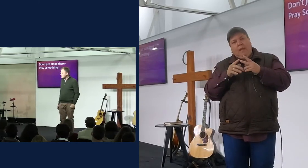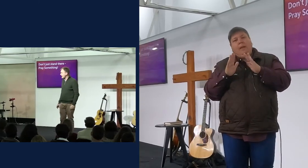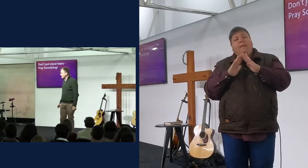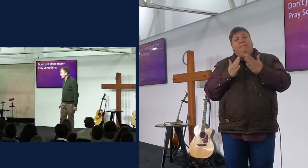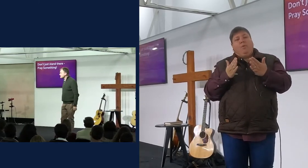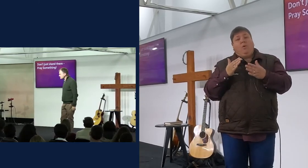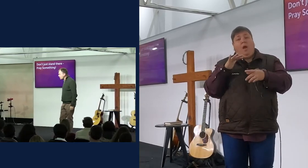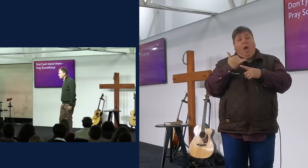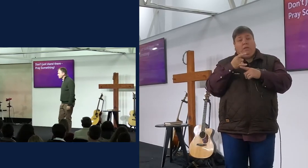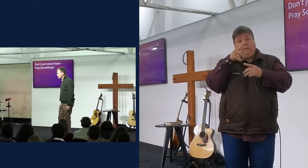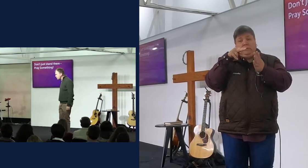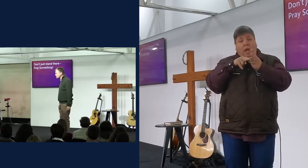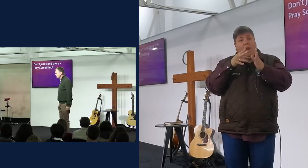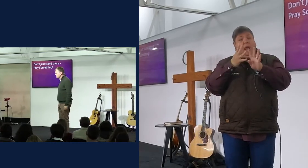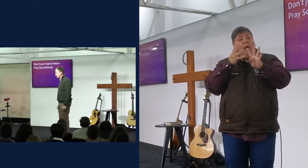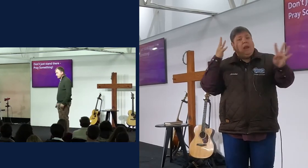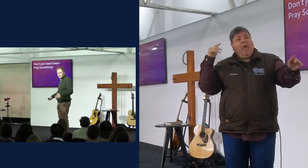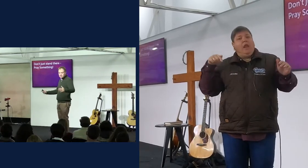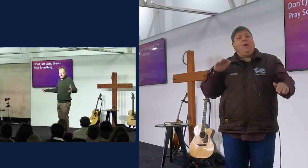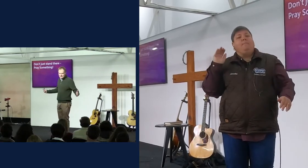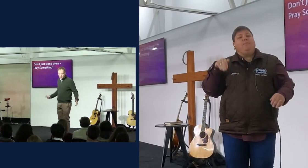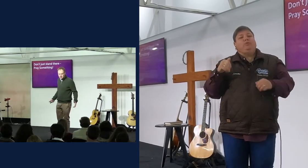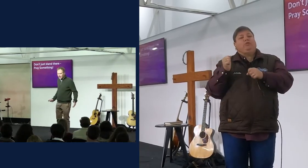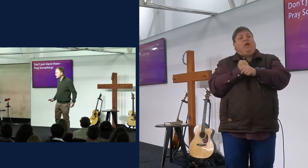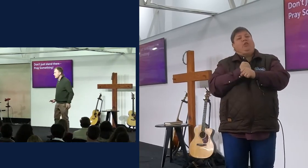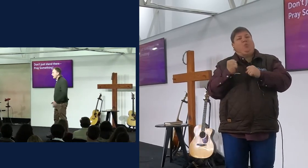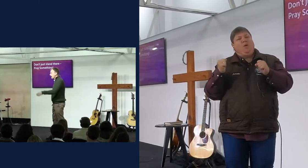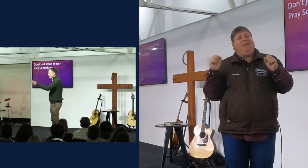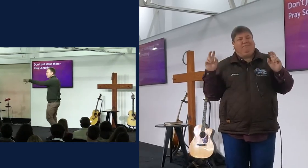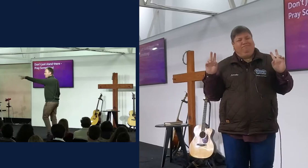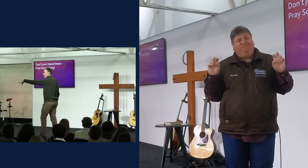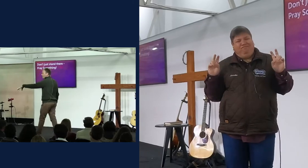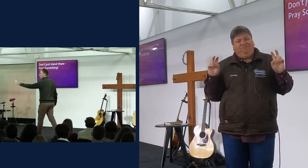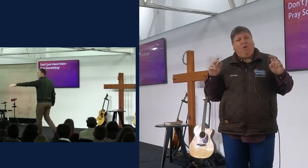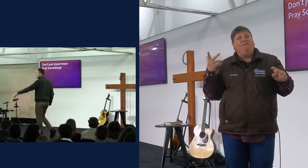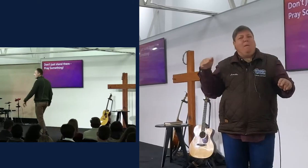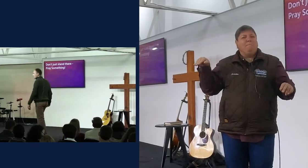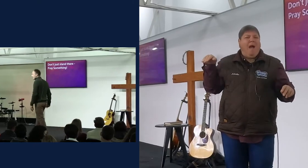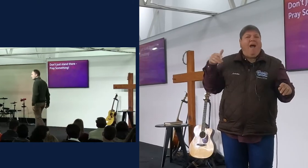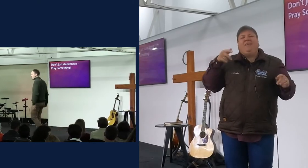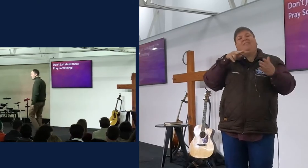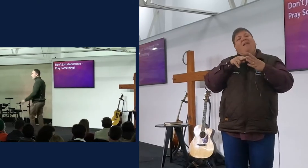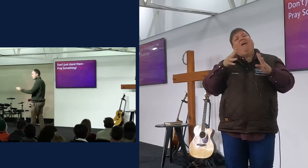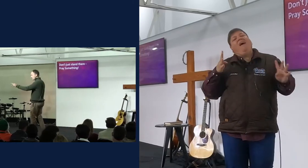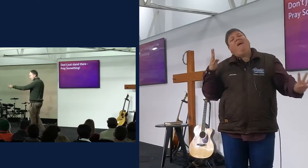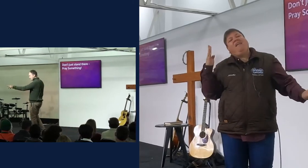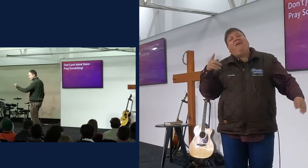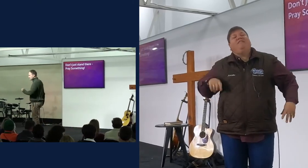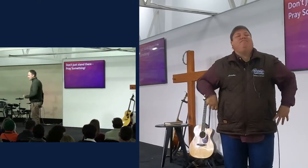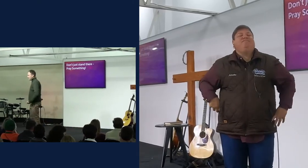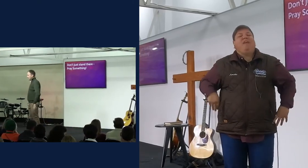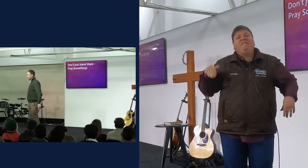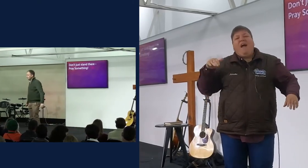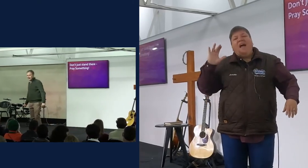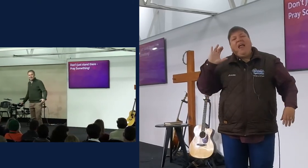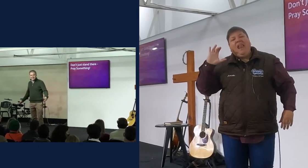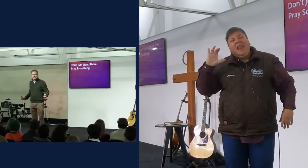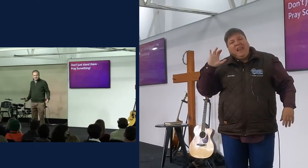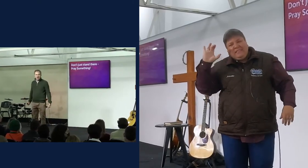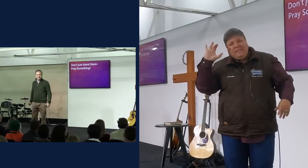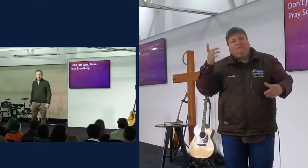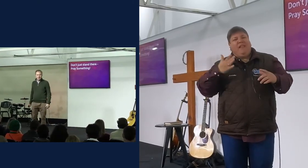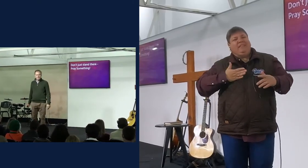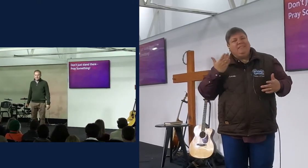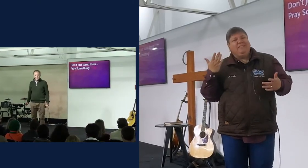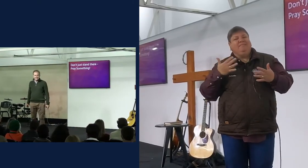doen, as jy in die reis staan, vir die postkantoor, wat niemand met deze daar doen nie, maar, vir die bank, waar het jy ook al in die reis staan, wat jy licentier nie, en, en